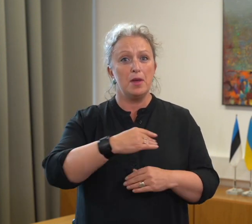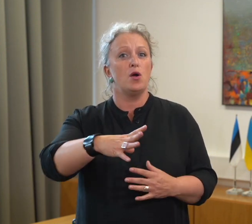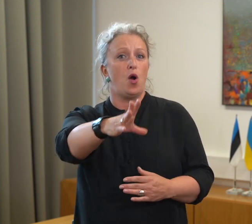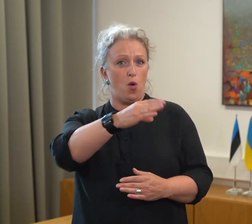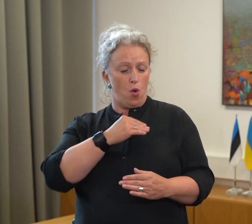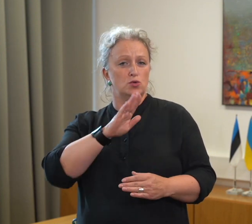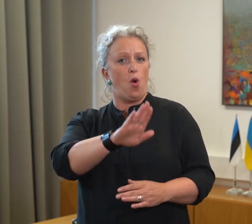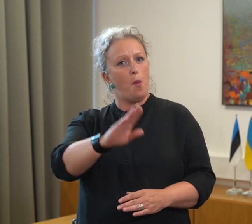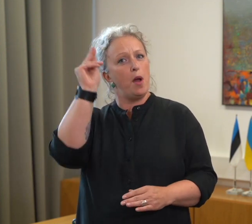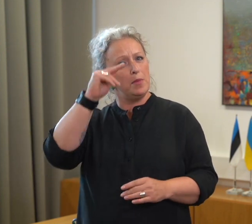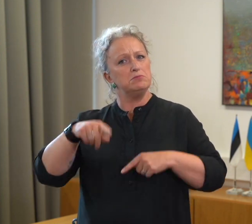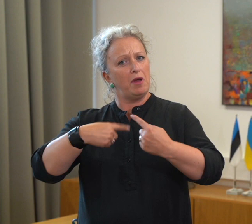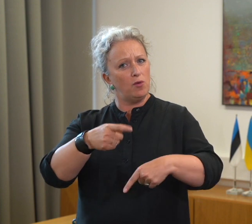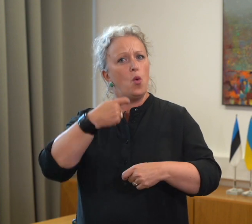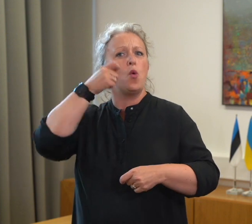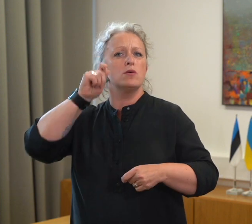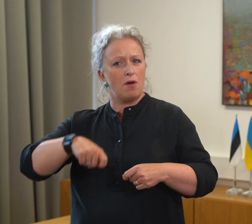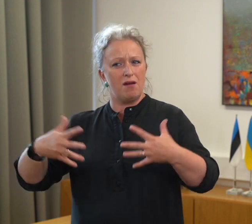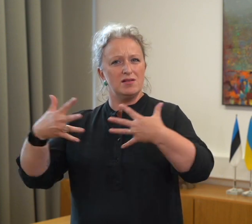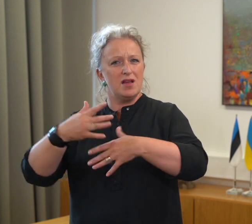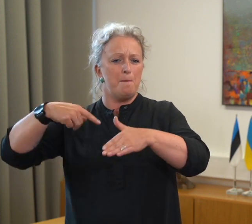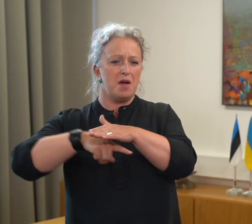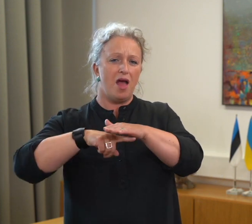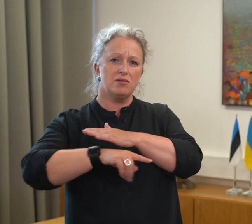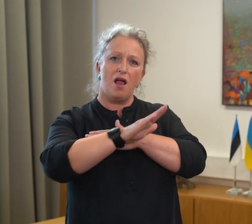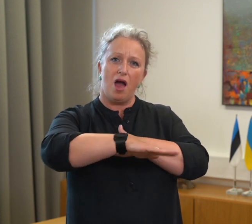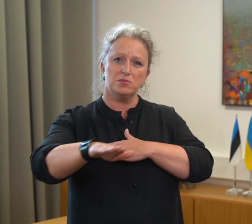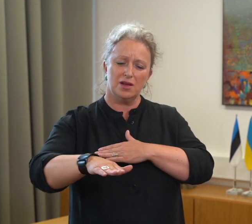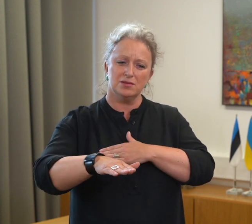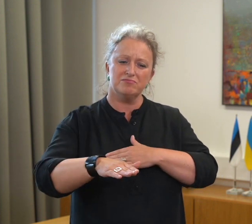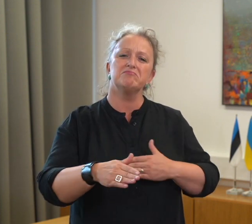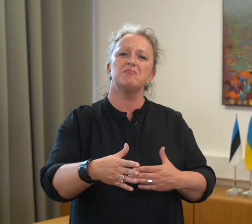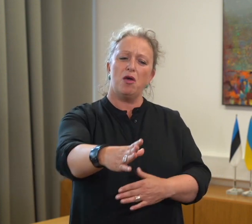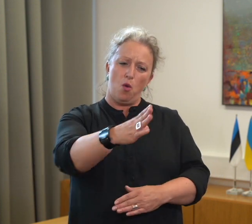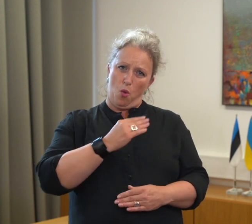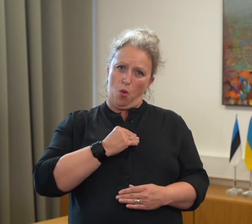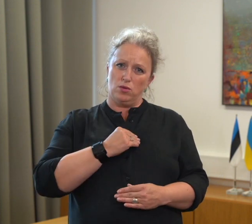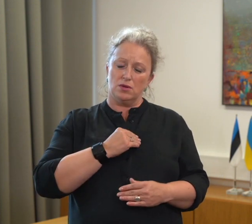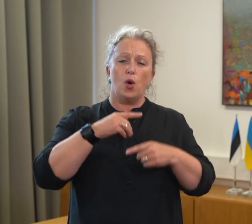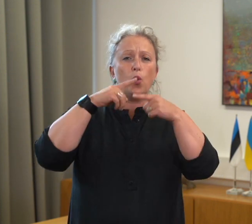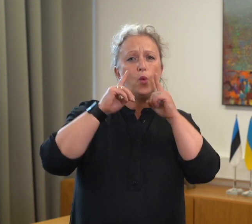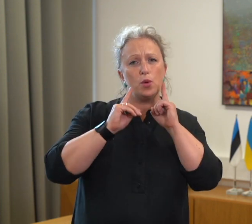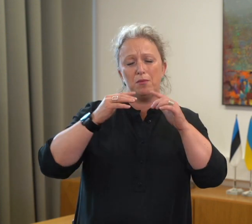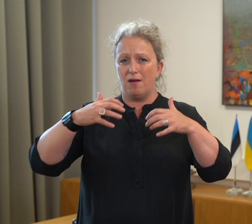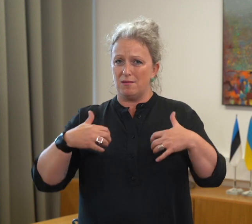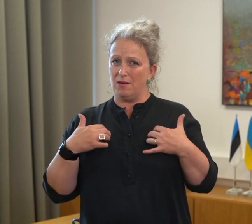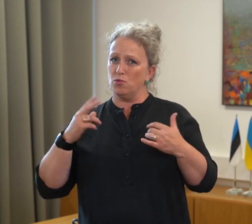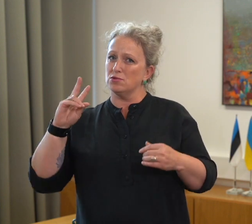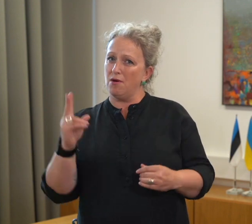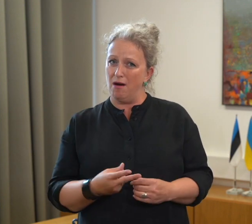jätkavad õppimist ka Ukrainast sõjaajast põgenenud lapsed. Nad on ikka veel meiega, mis on nii kurb kui ka rõõmus.